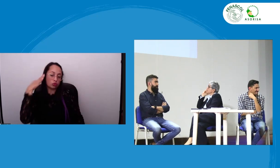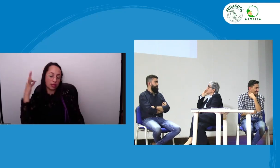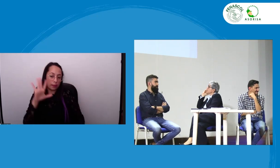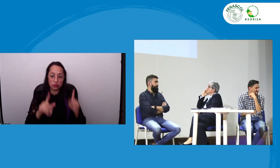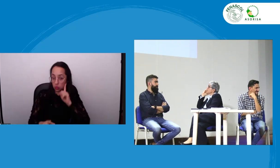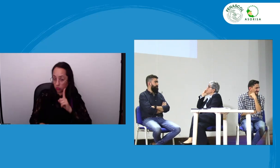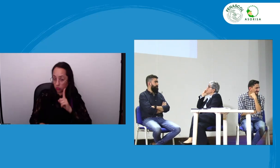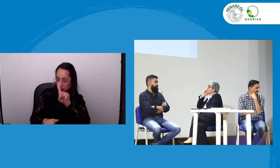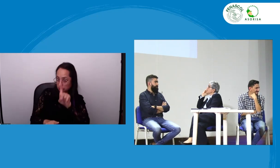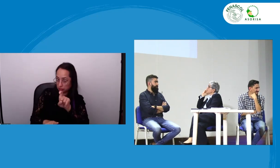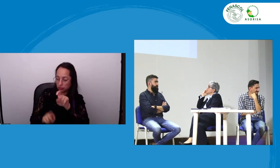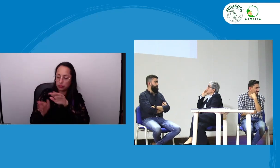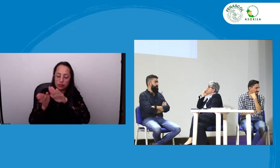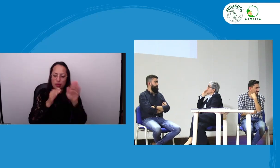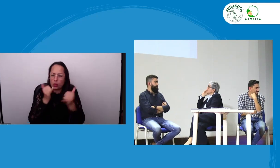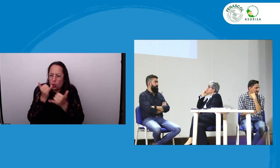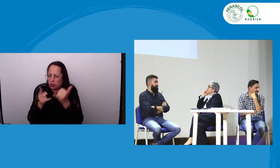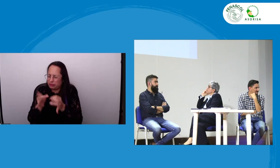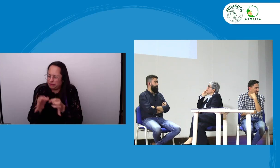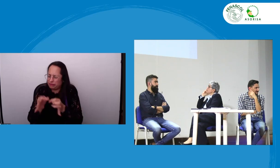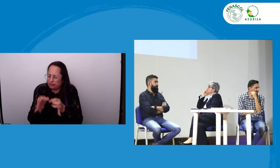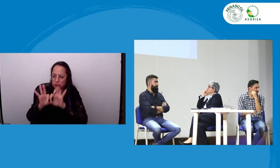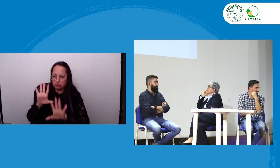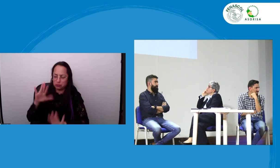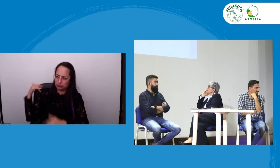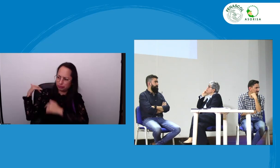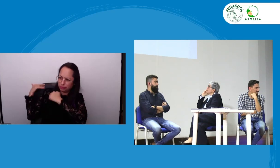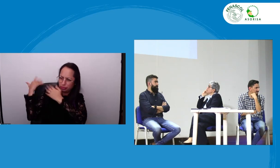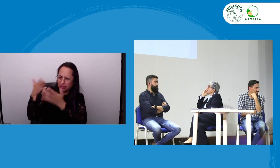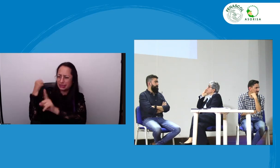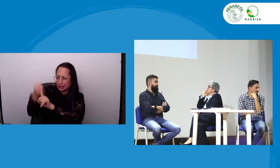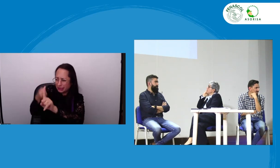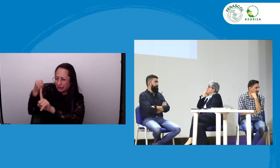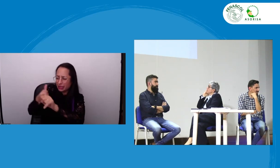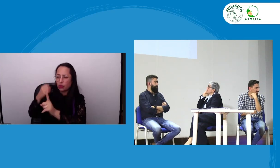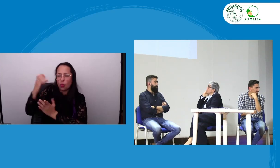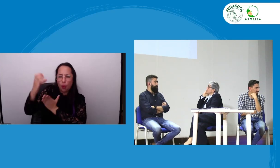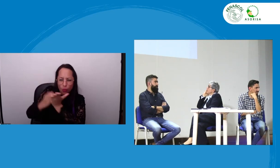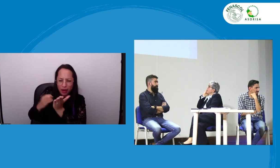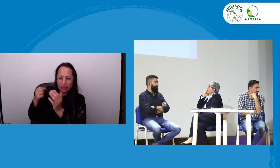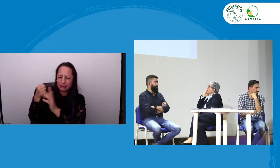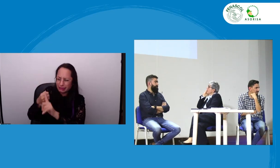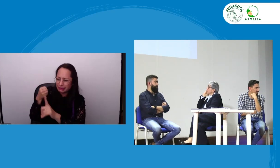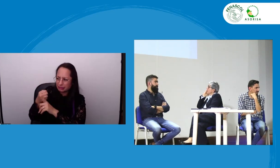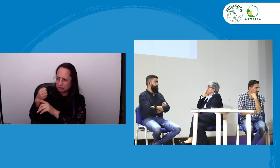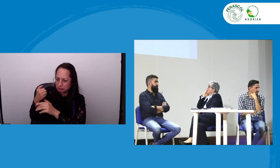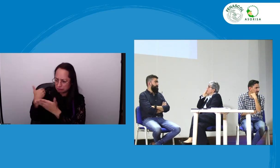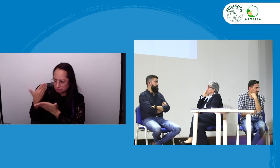respecto también quisiera preguntarle sobre el rol y el papel de las personas sordas y oyentes frente a la interpretación